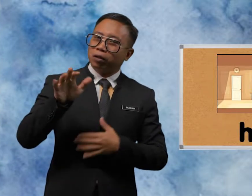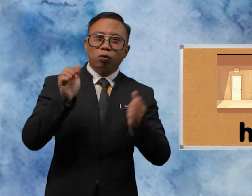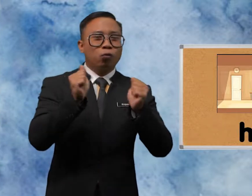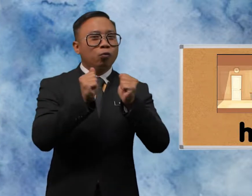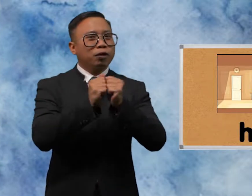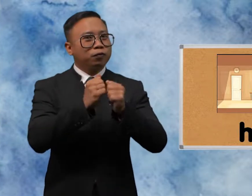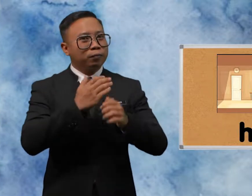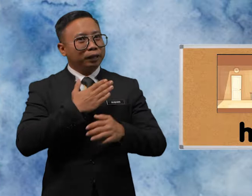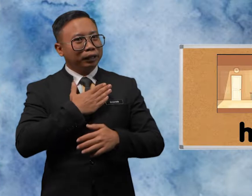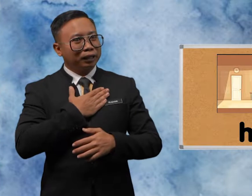with me